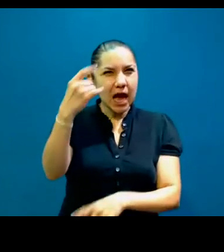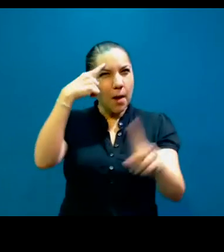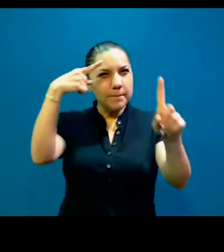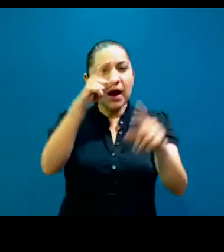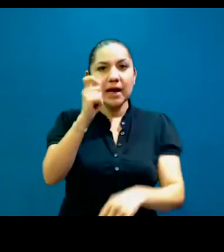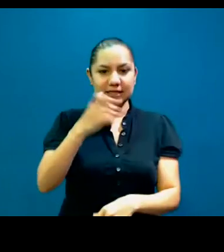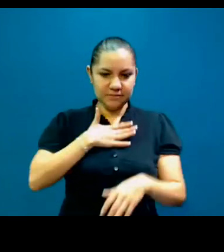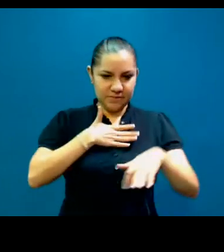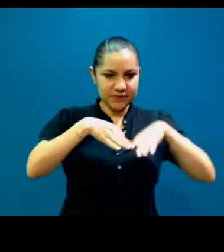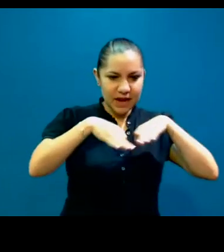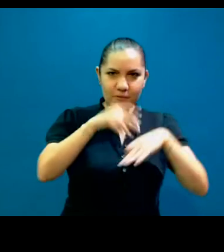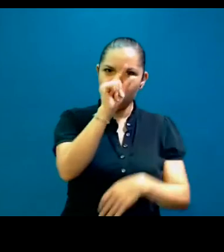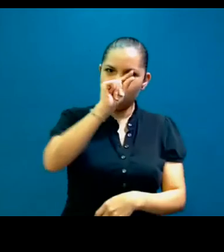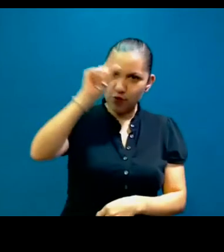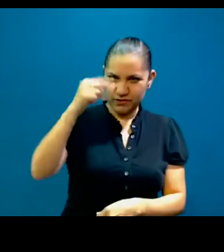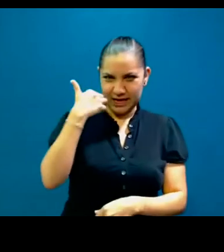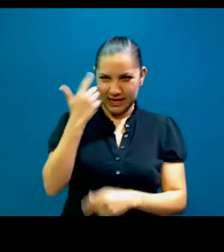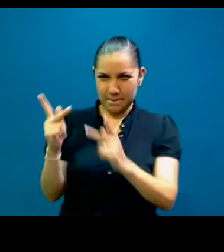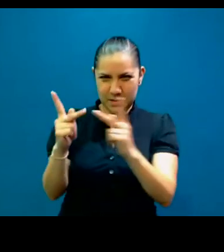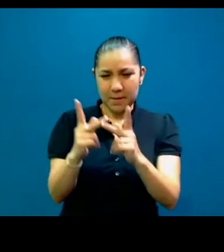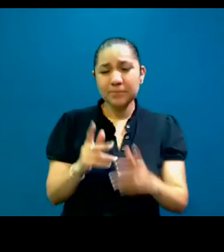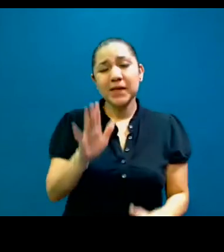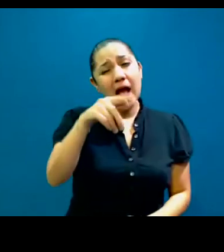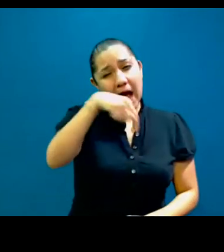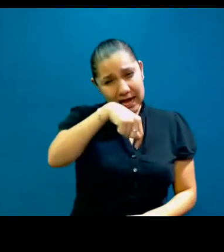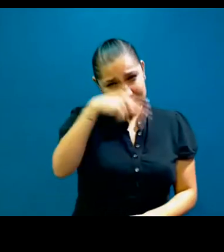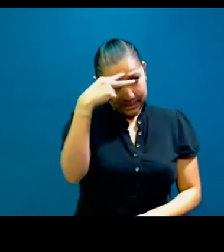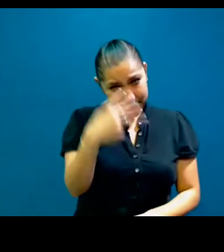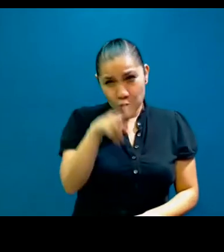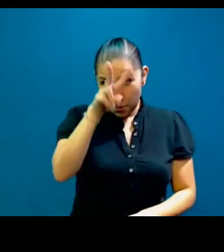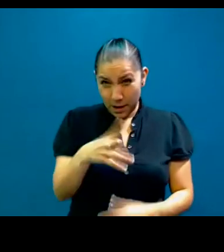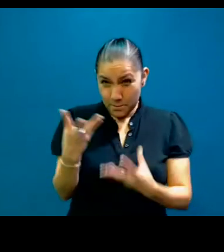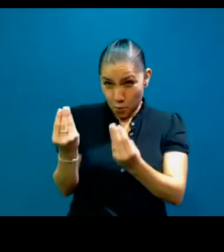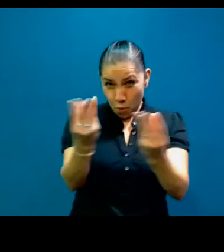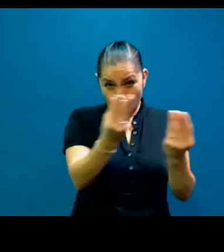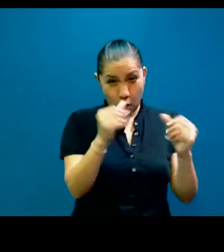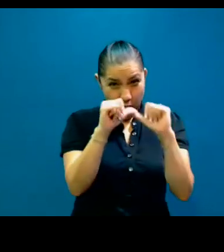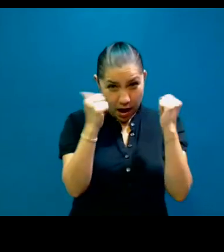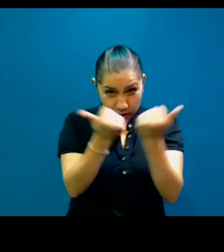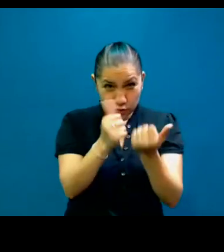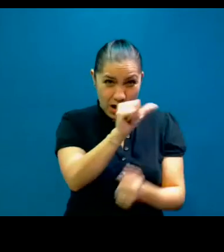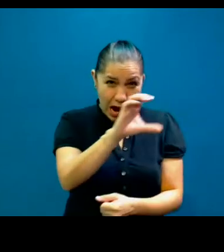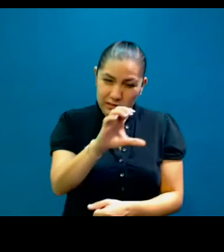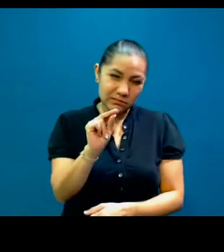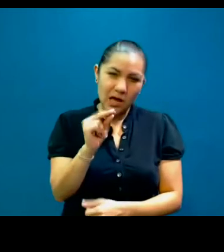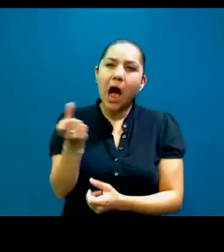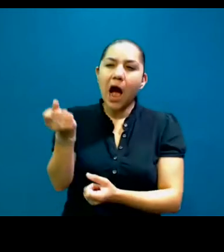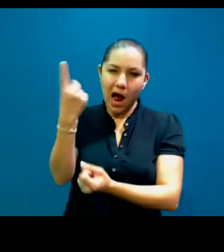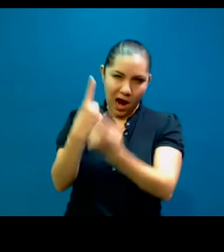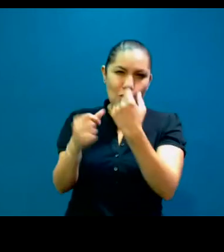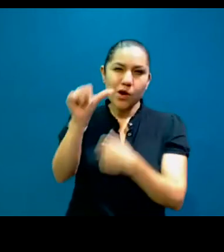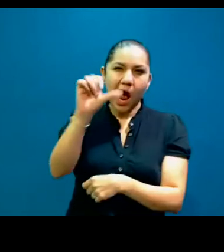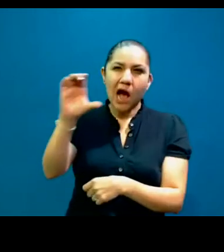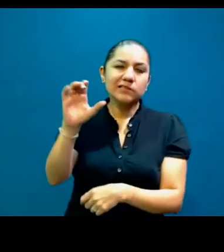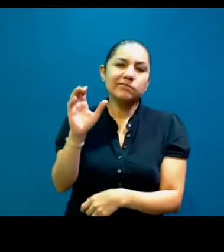trabajo, ¿no? En México por lo menos no tenemos tantas asociaciones civiles y lamentablemente algunas de ellas se han vuelto solo